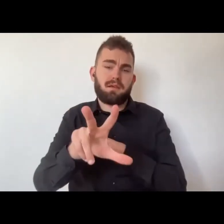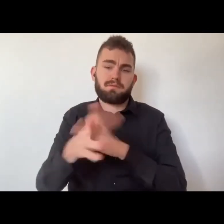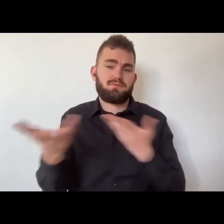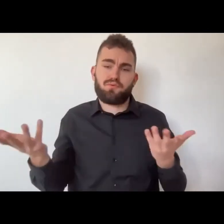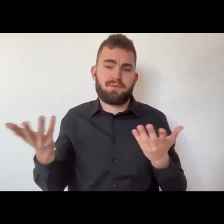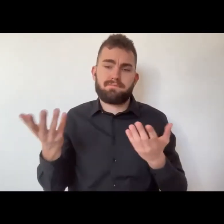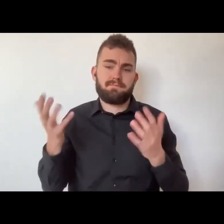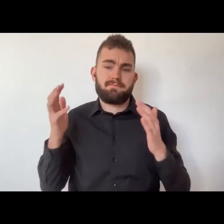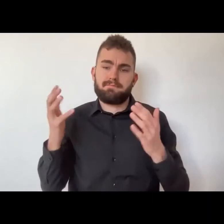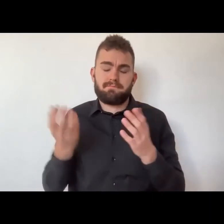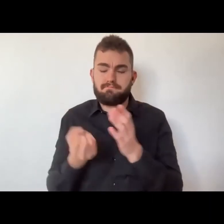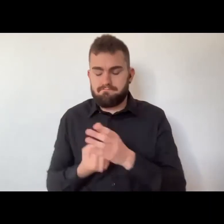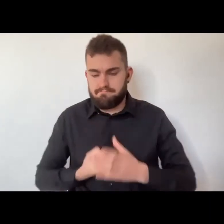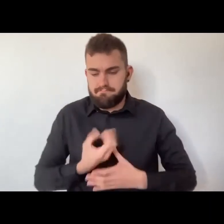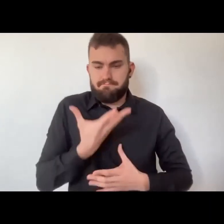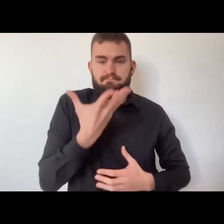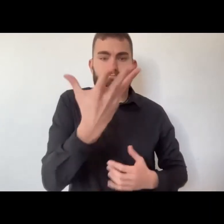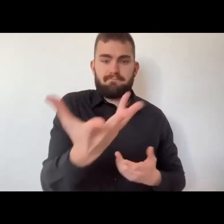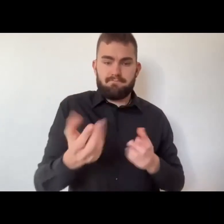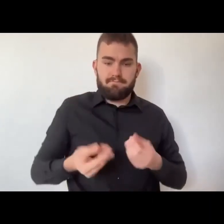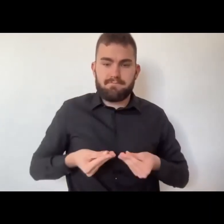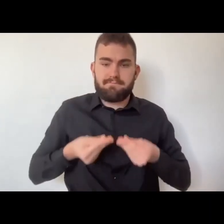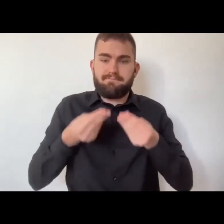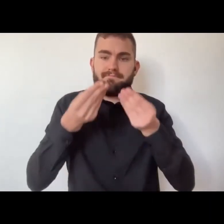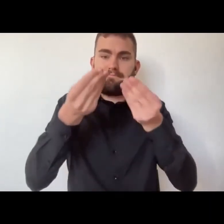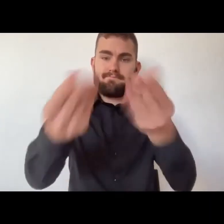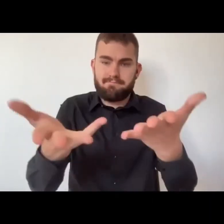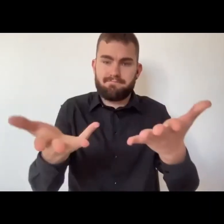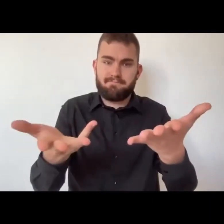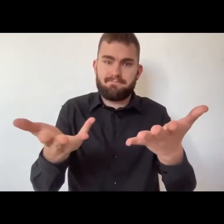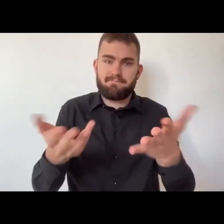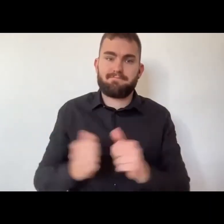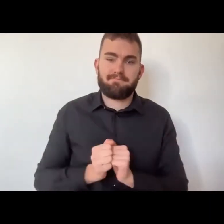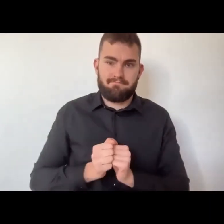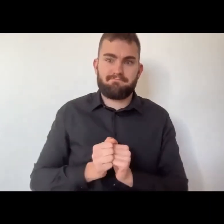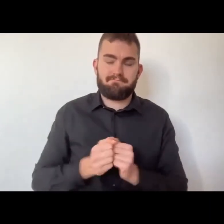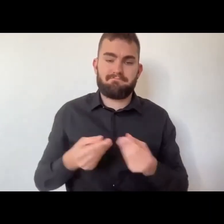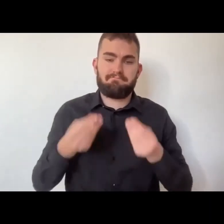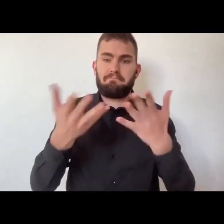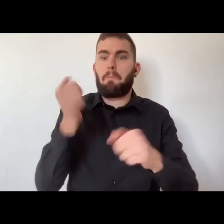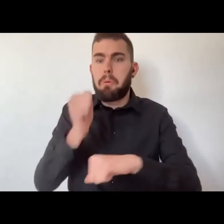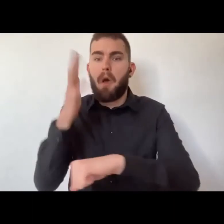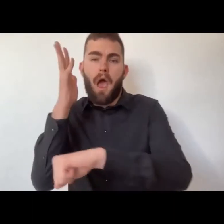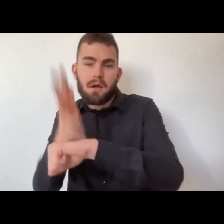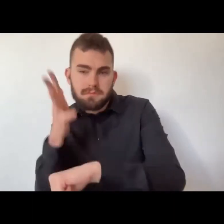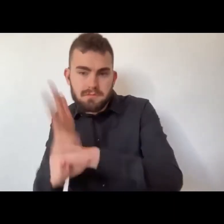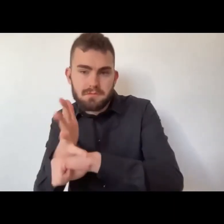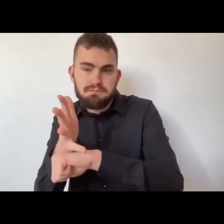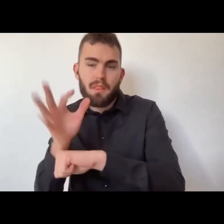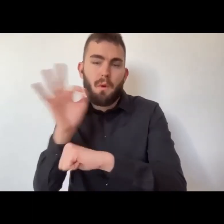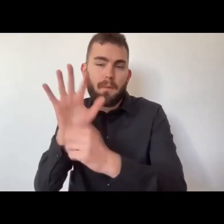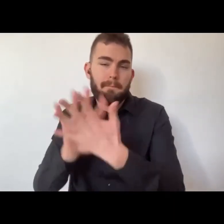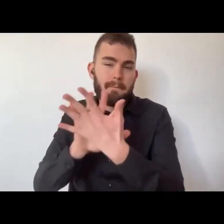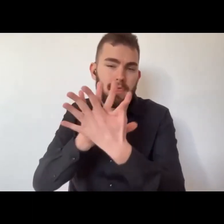Ma l'obiettivo è semplice, è quello di comunicare quello che uno ha dentro di sé e farlo emergere,